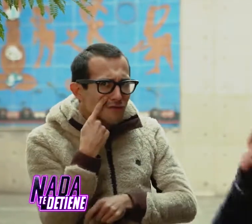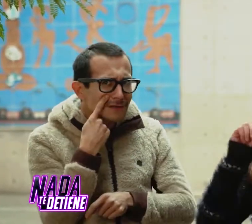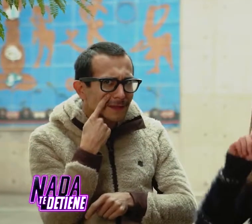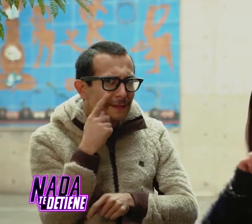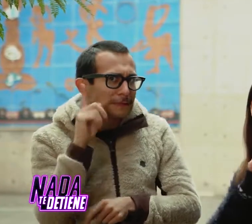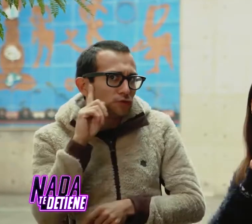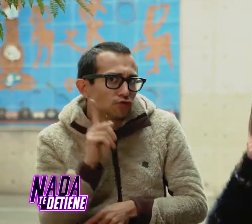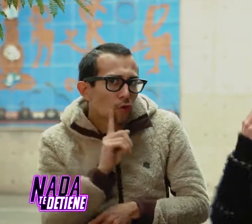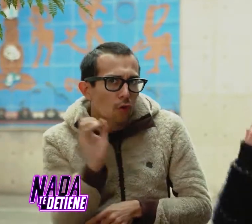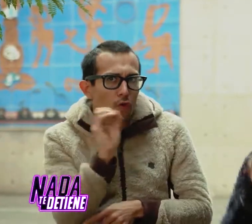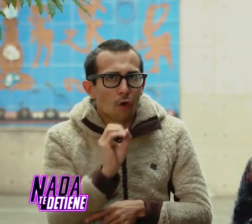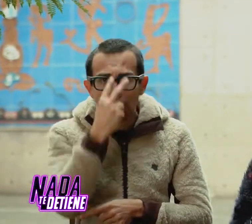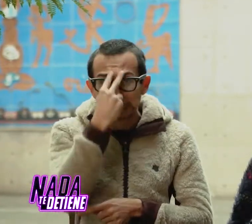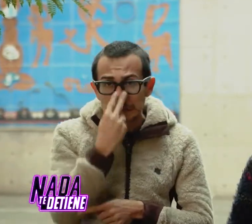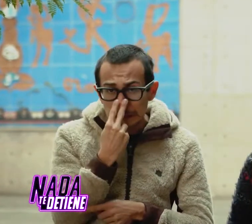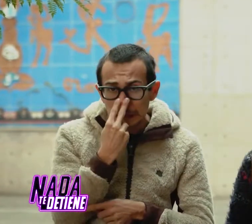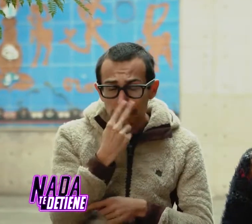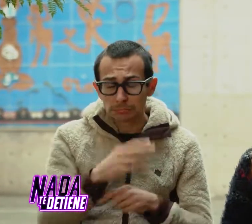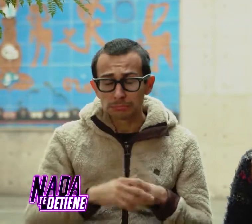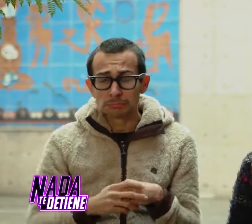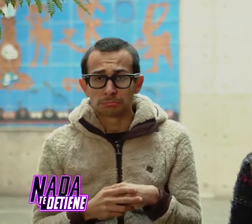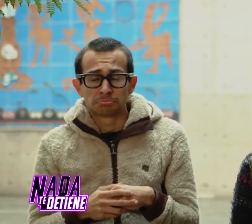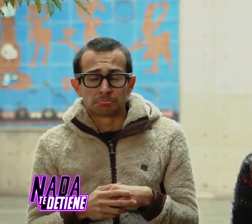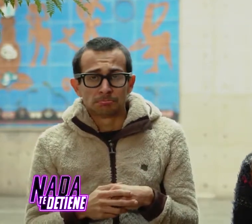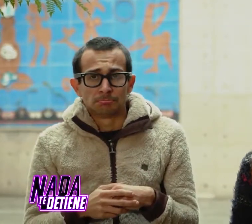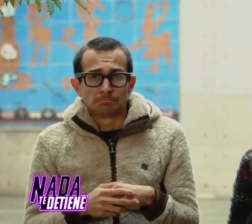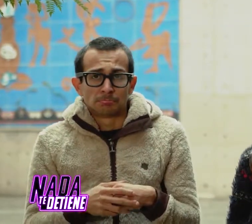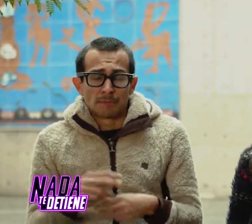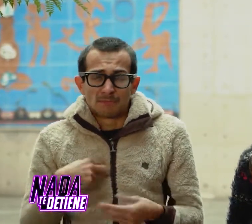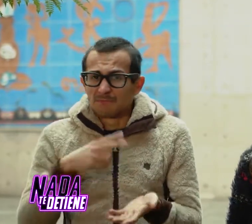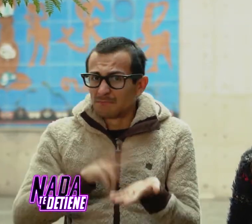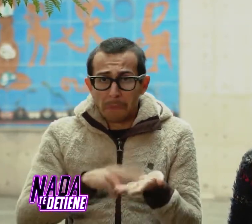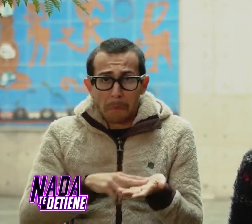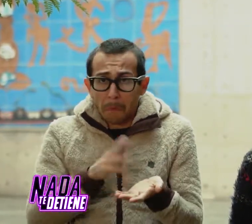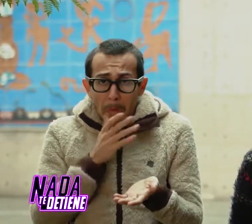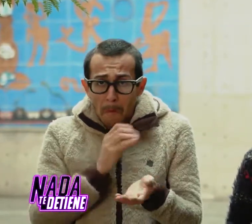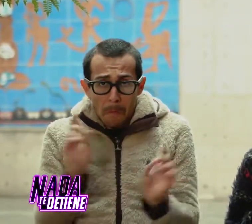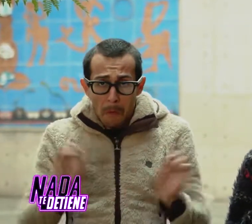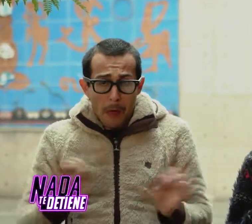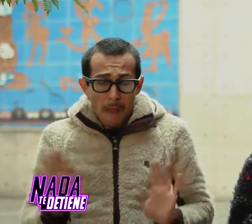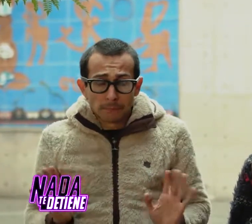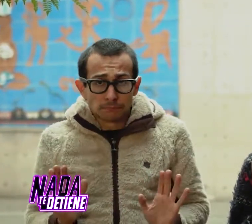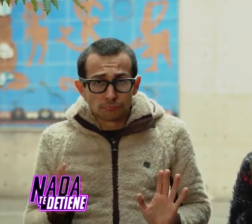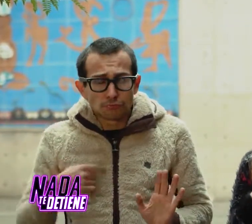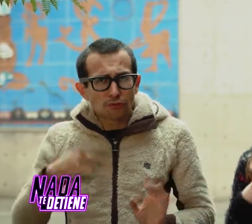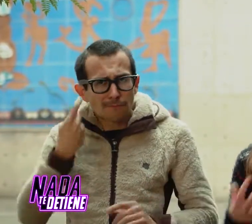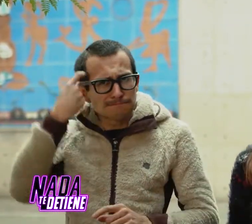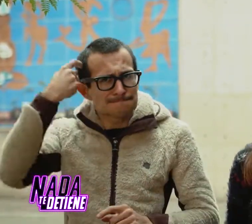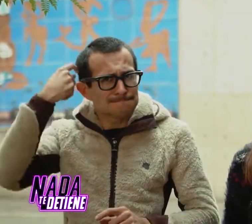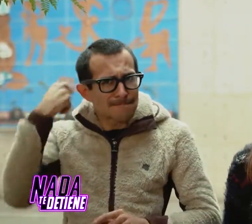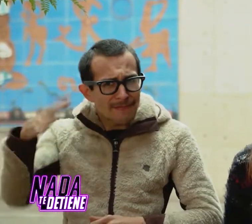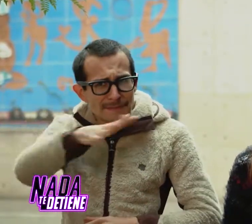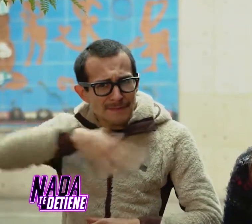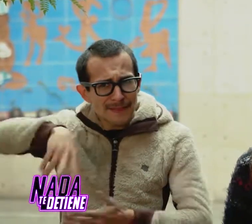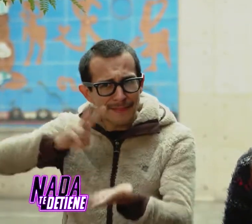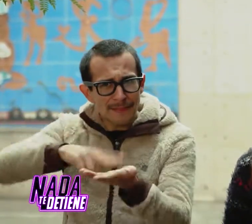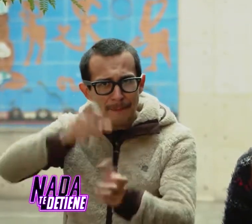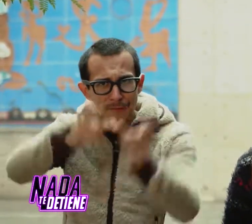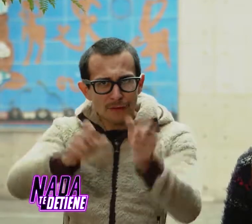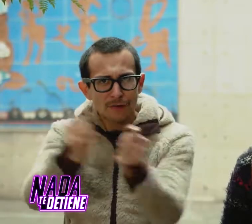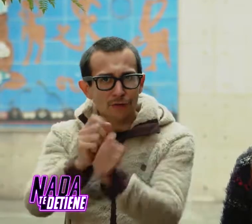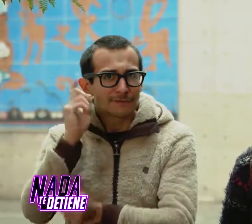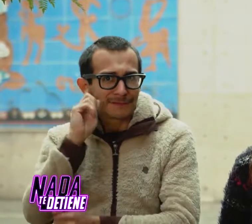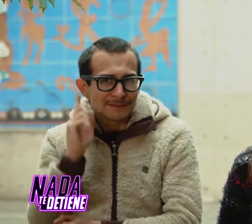sea sorda, que sea ciega? Y la verdad es que no. O sea, yo tomé conciencia de la realidad de las personas con